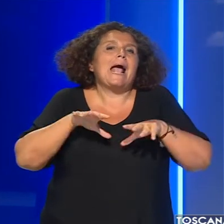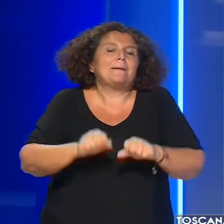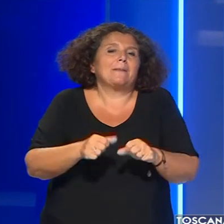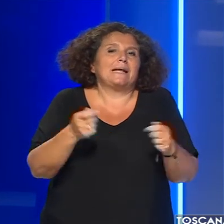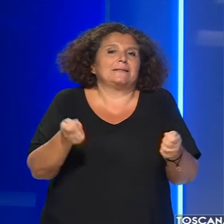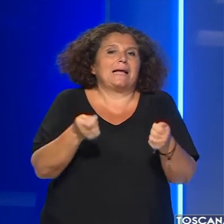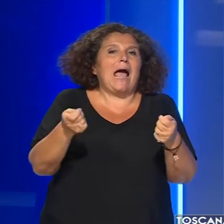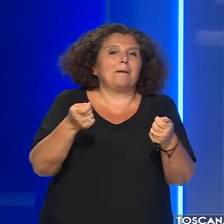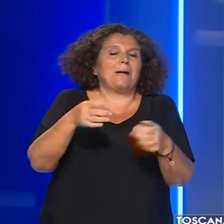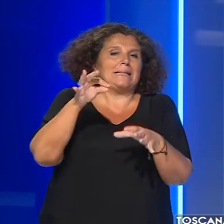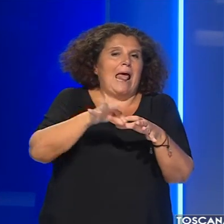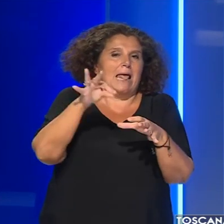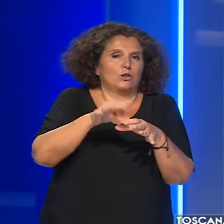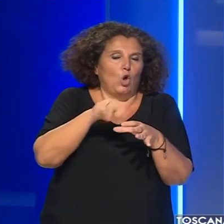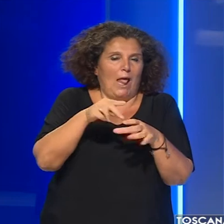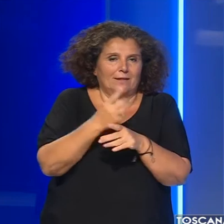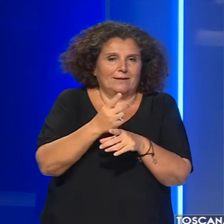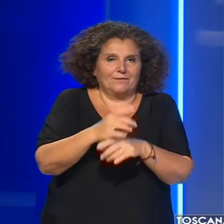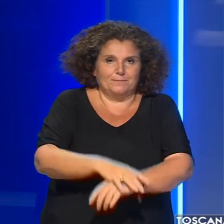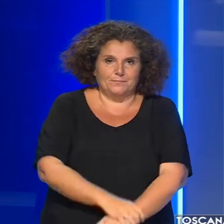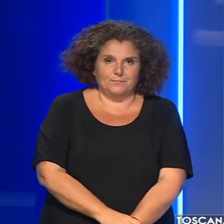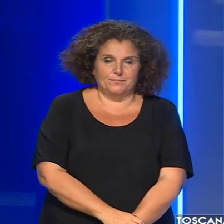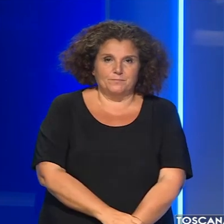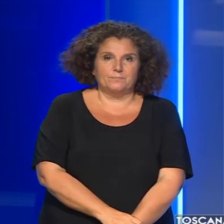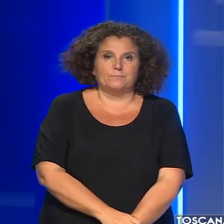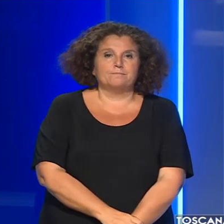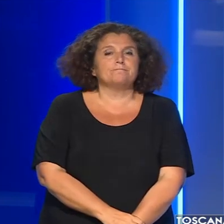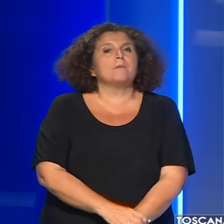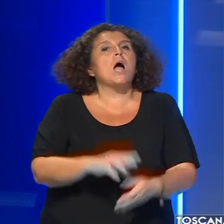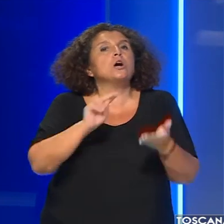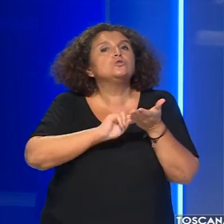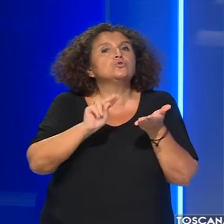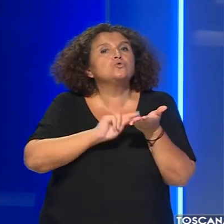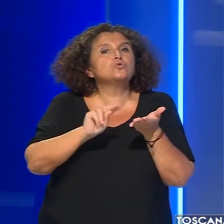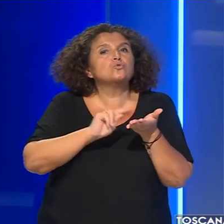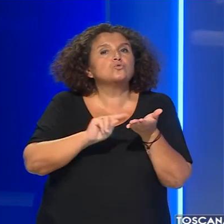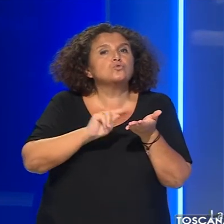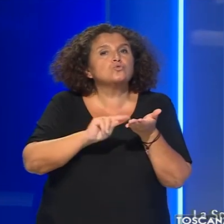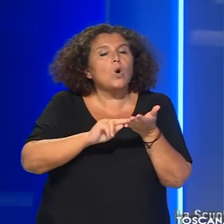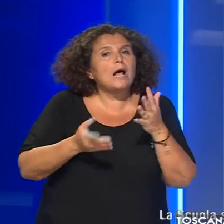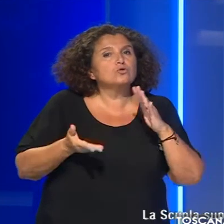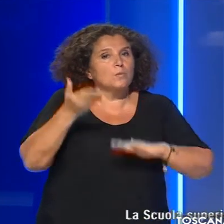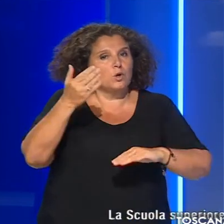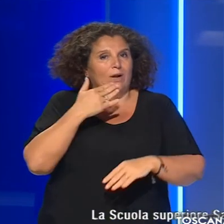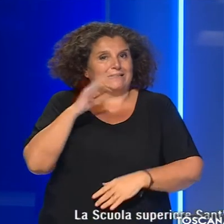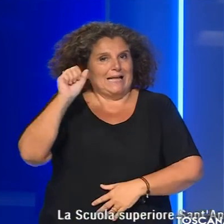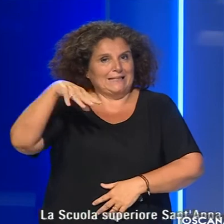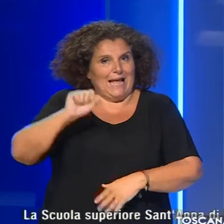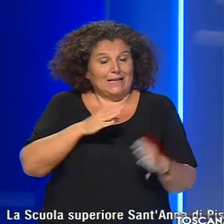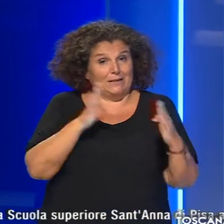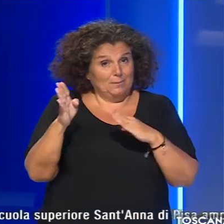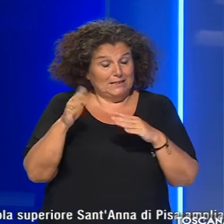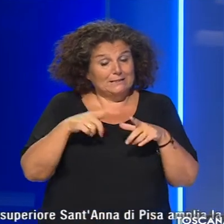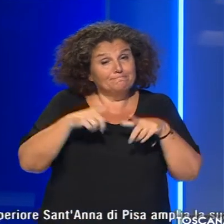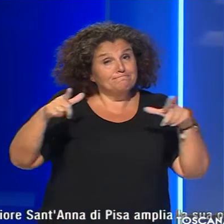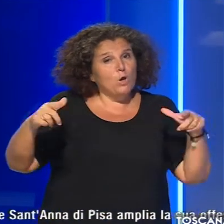campagna elettorale. E la Scuola Superiore Sant'Anna di Pisa ampia